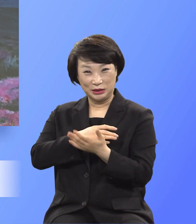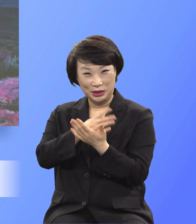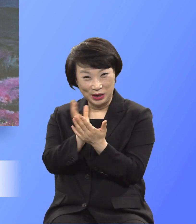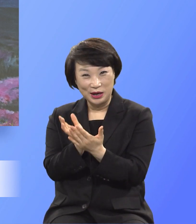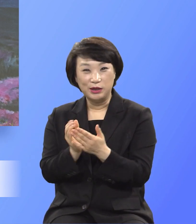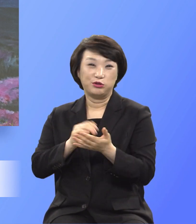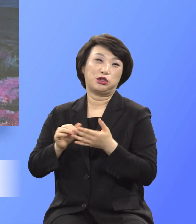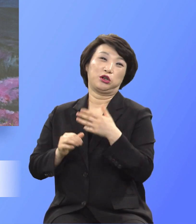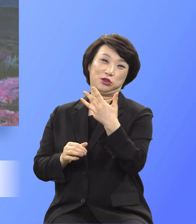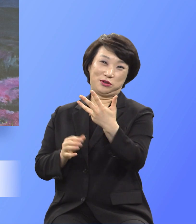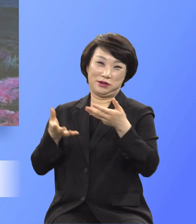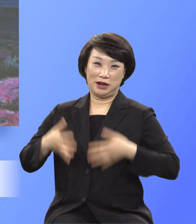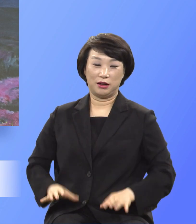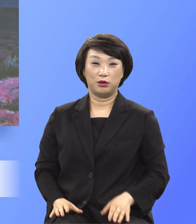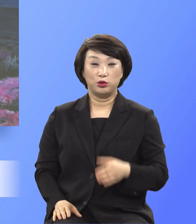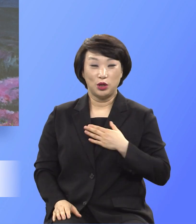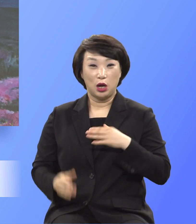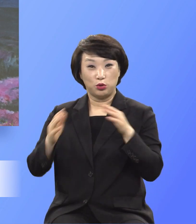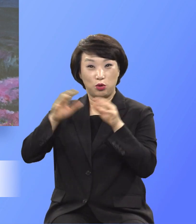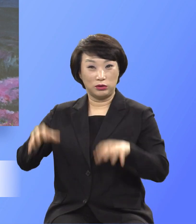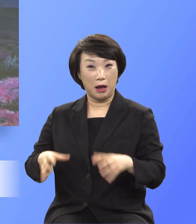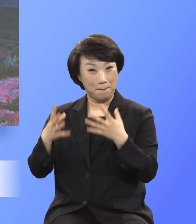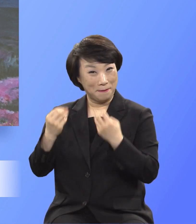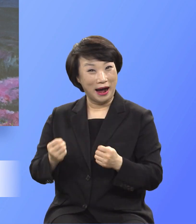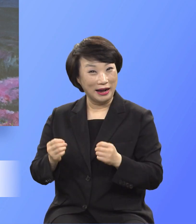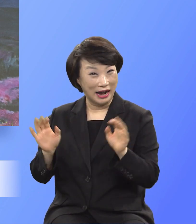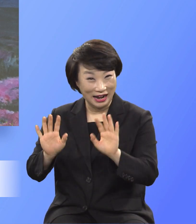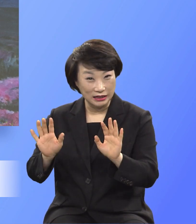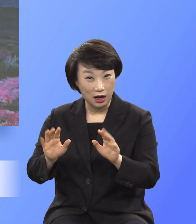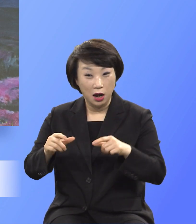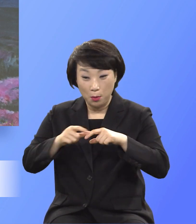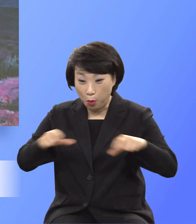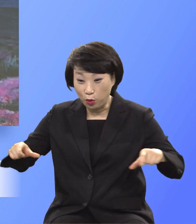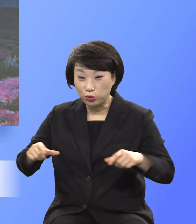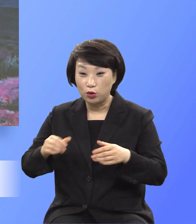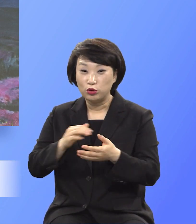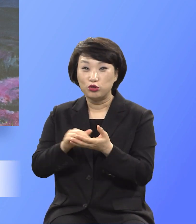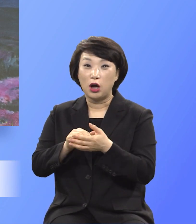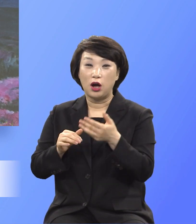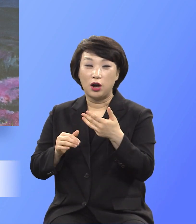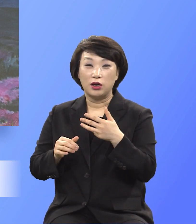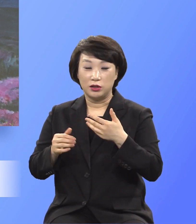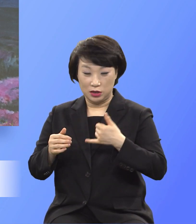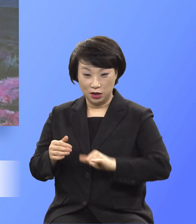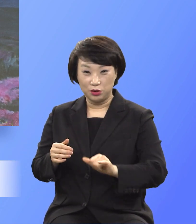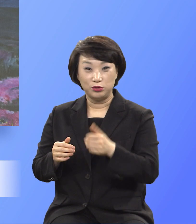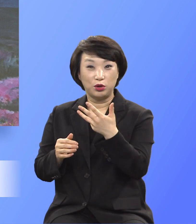낳은 거 아니에요. 우리 어머니에서 웬만하면 여덟 명은 다 있어. 그때는 그럴 때